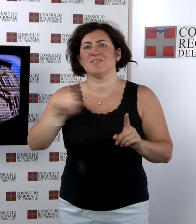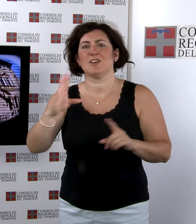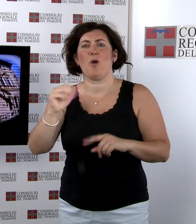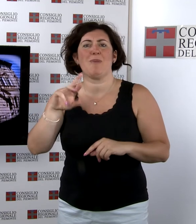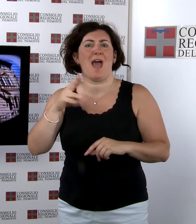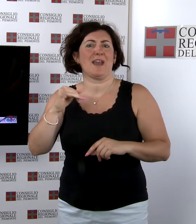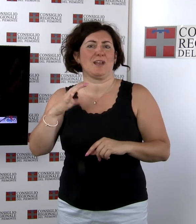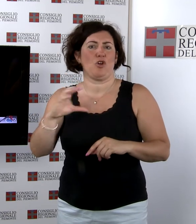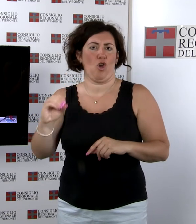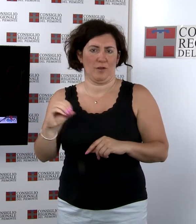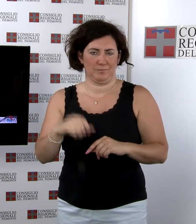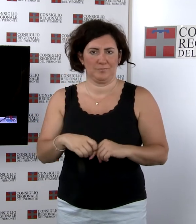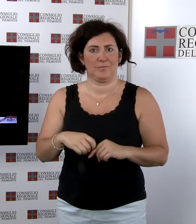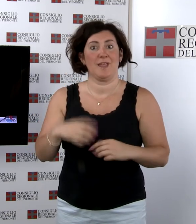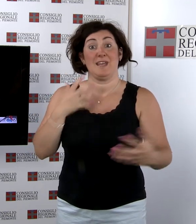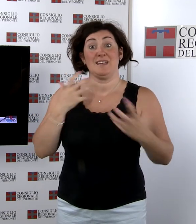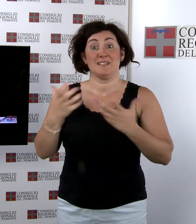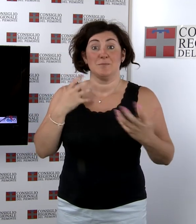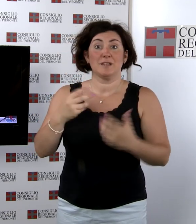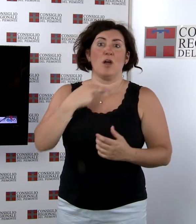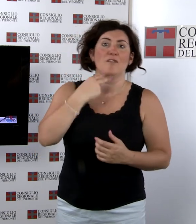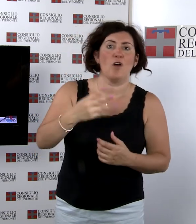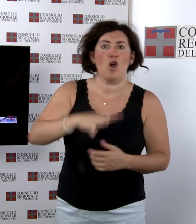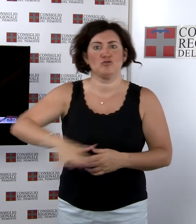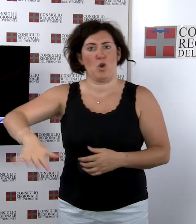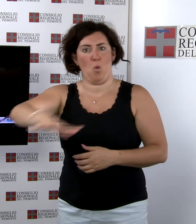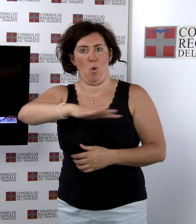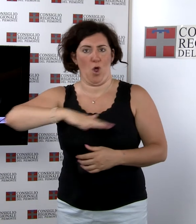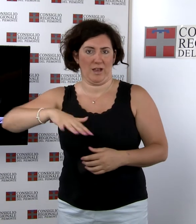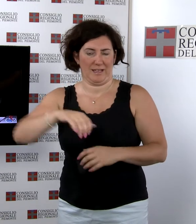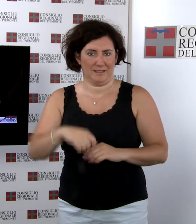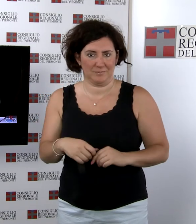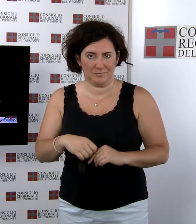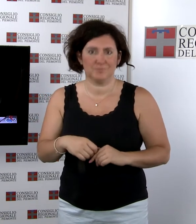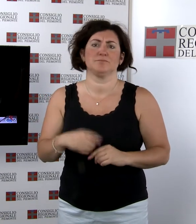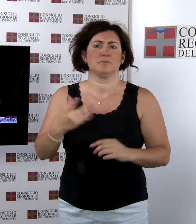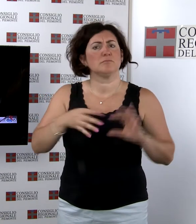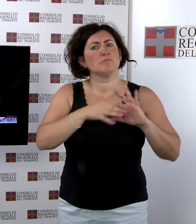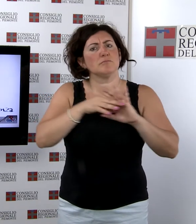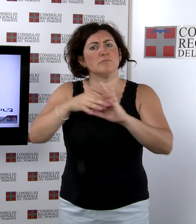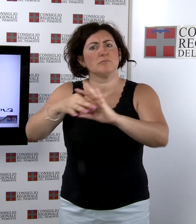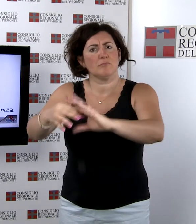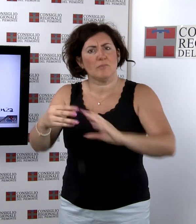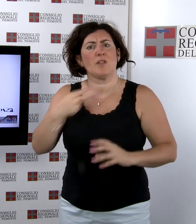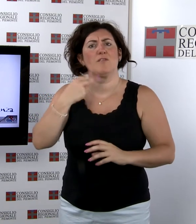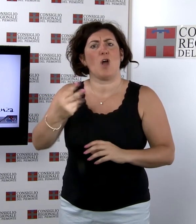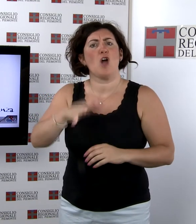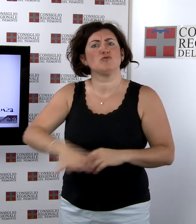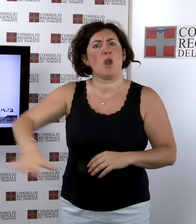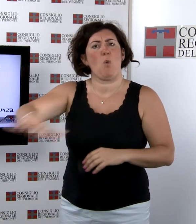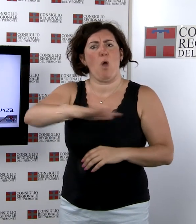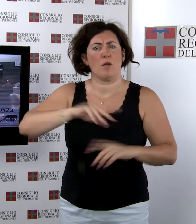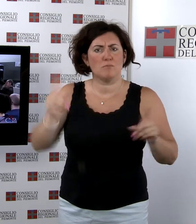Voci dei luoghi Proseguono gli appuntamenti della rassegna teatrale Voci dei luoghi Musica e parole della resistenza in montagna